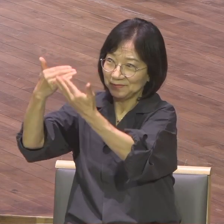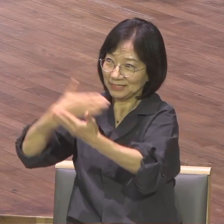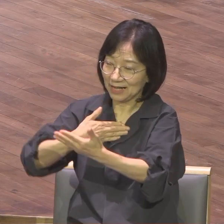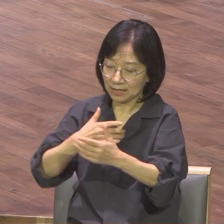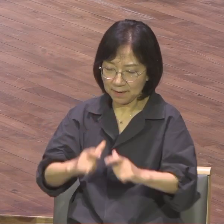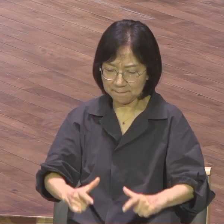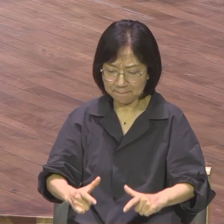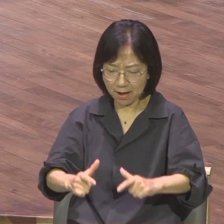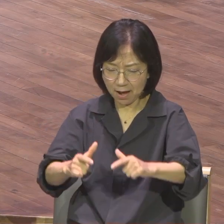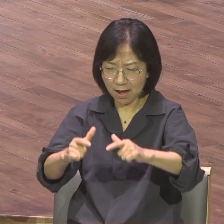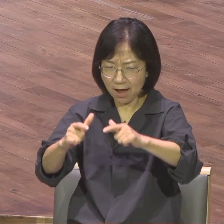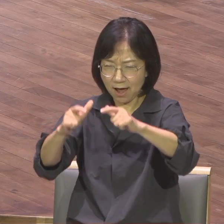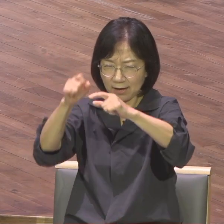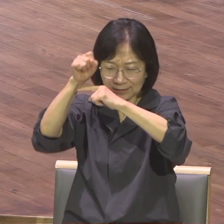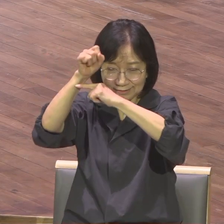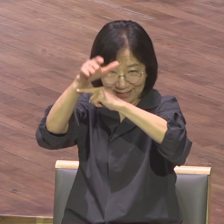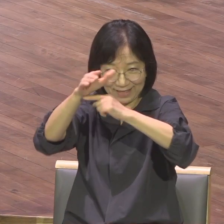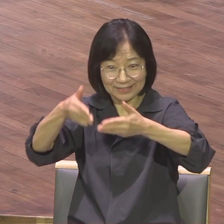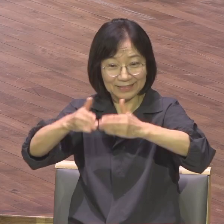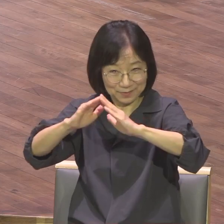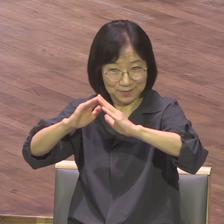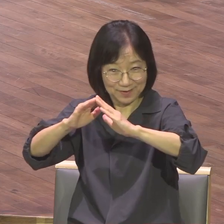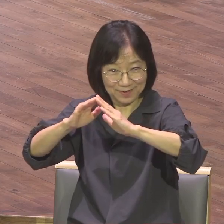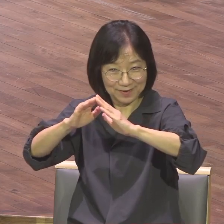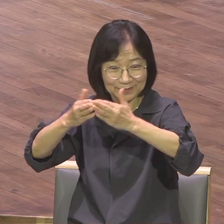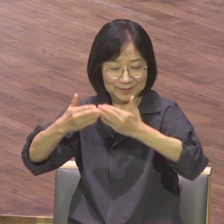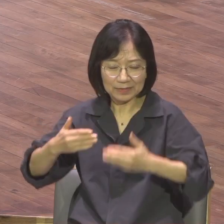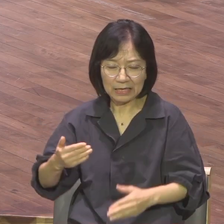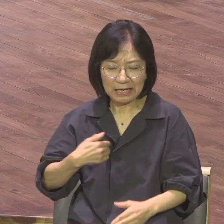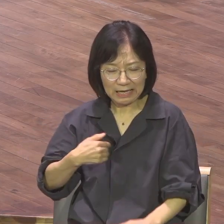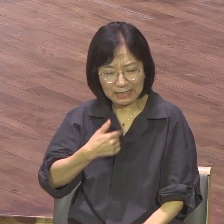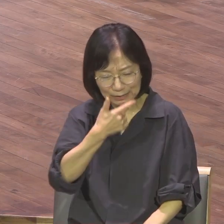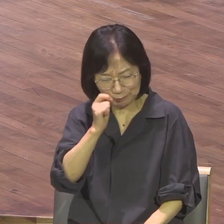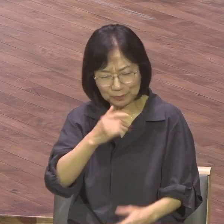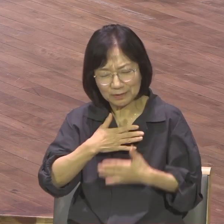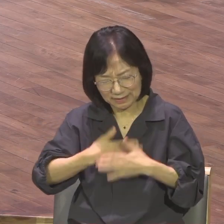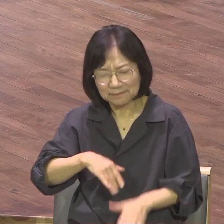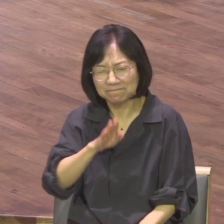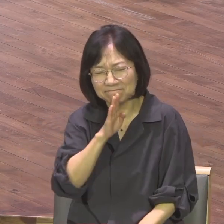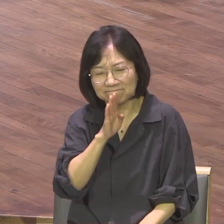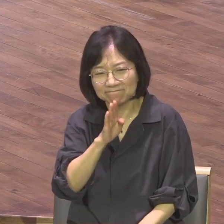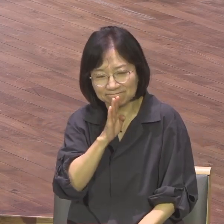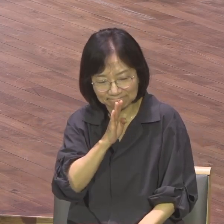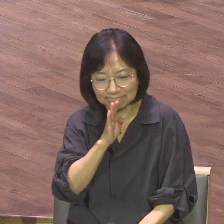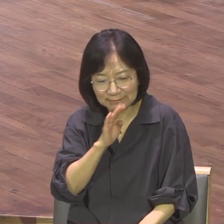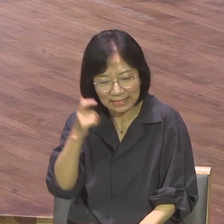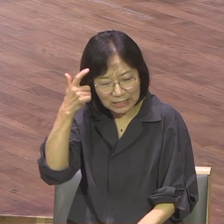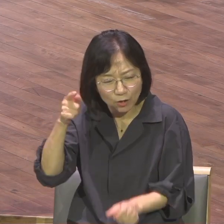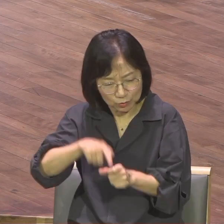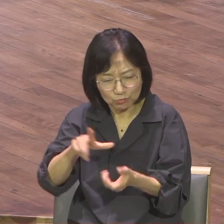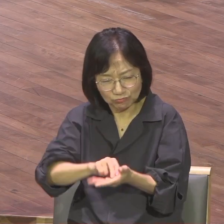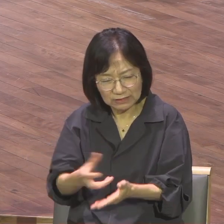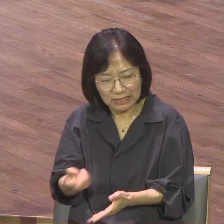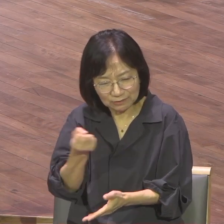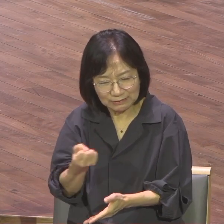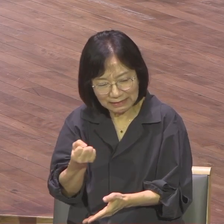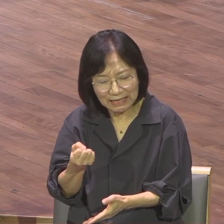비록 내가 연약하고 부족하지만 아직까지 치유되지 않은 영적 문제가 있지만 복음화되지 않은